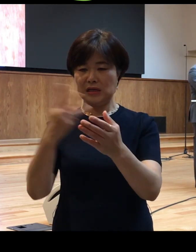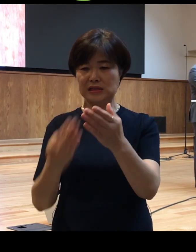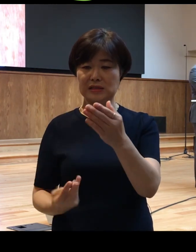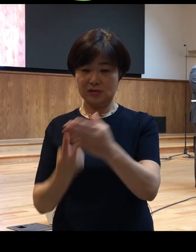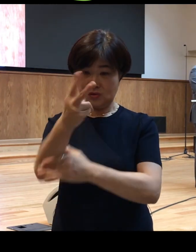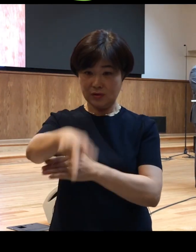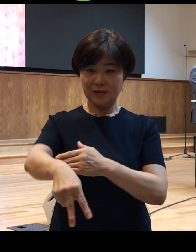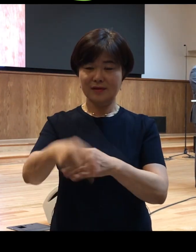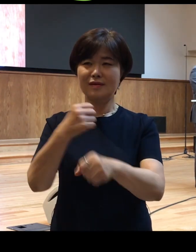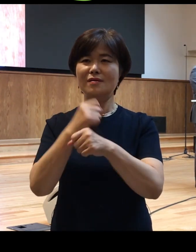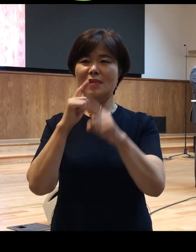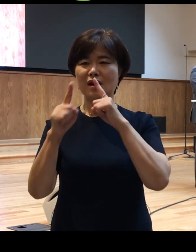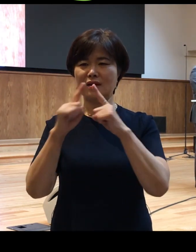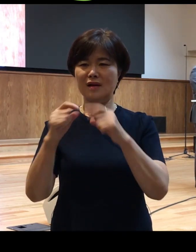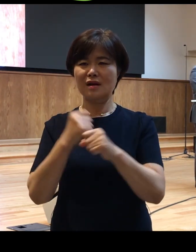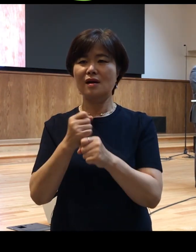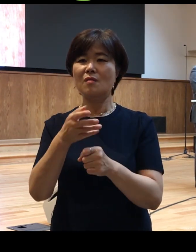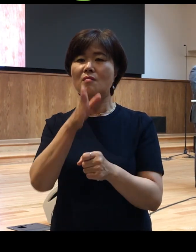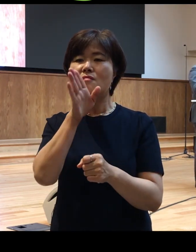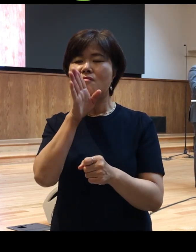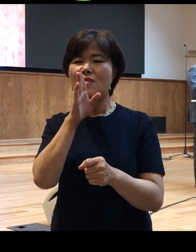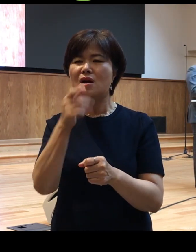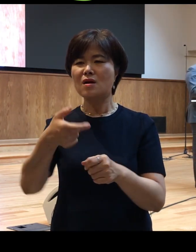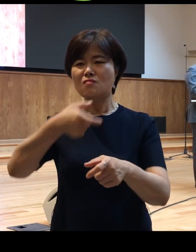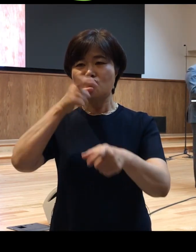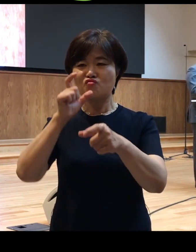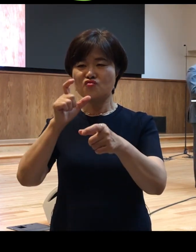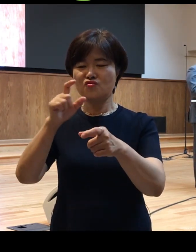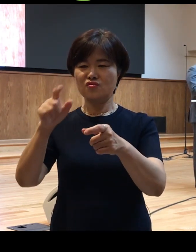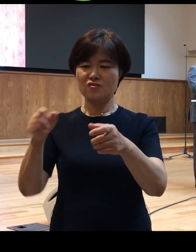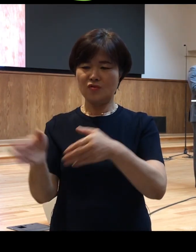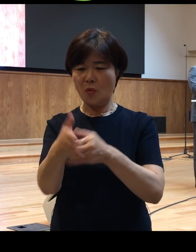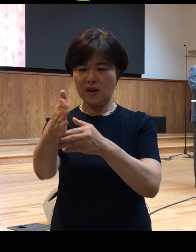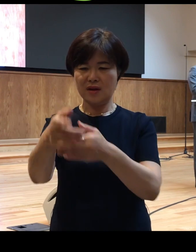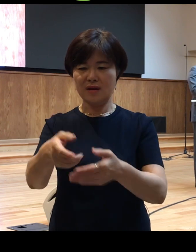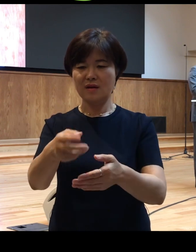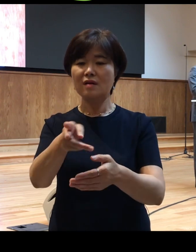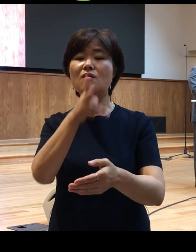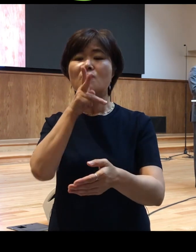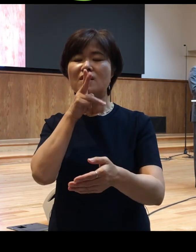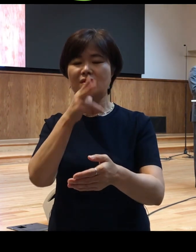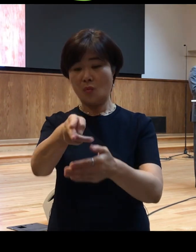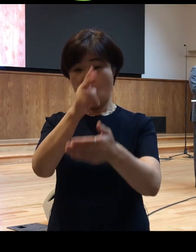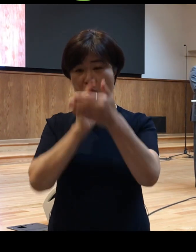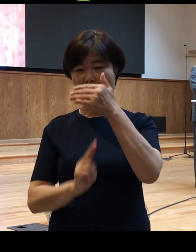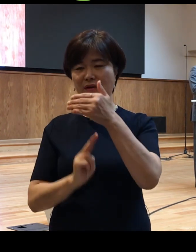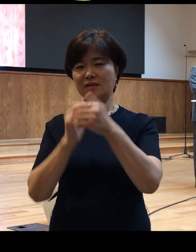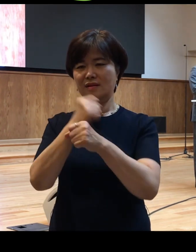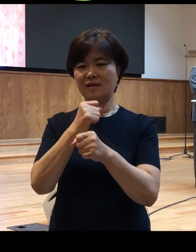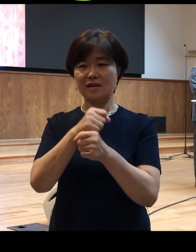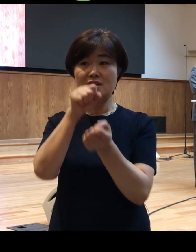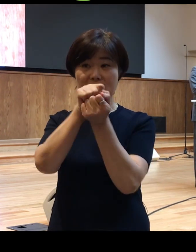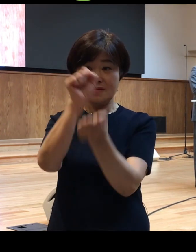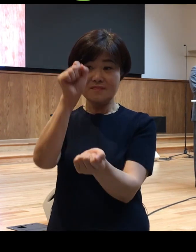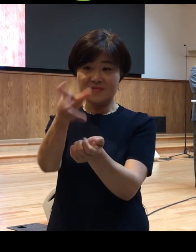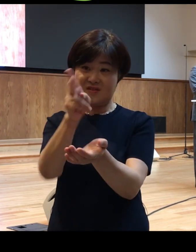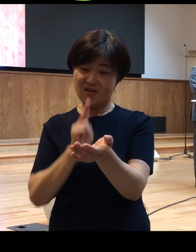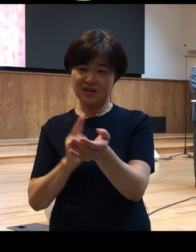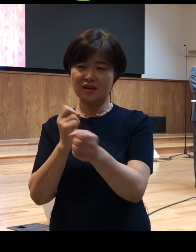뱃속에 들어갔을 뿐만 아니라 3일 후에 다시 살아서 나왔다고 이렇게 이야기를 합니다 선생님이 그